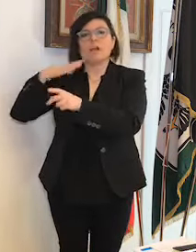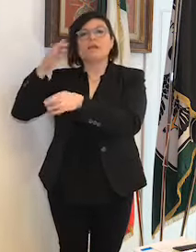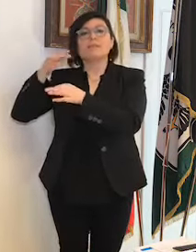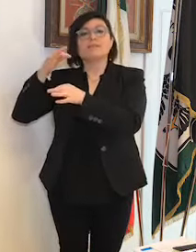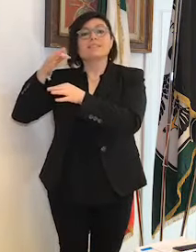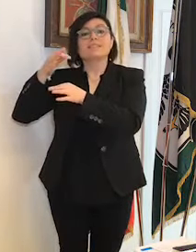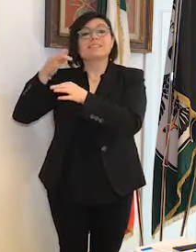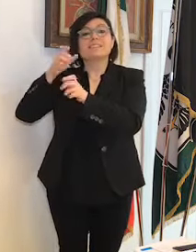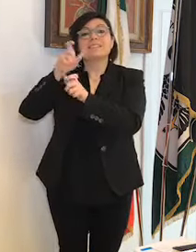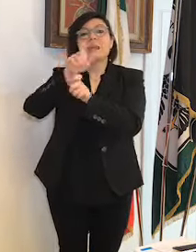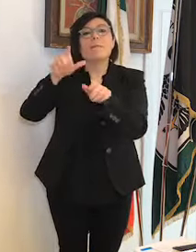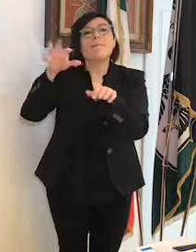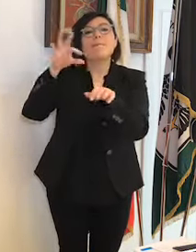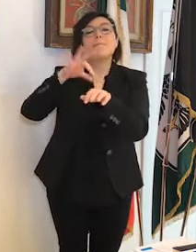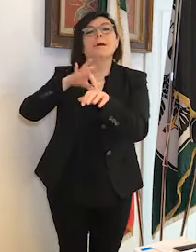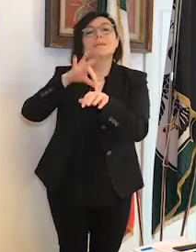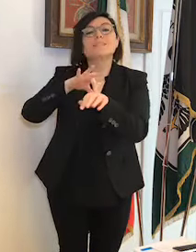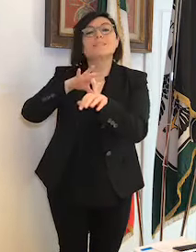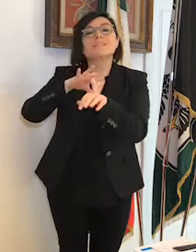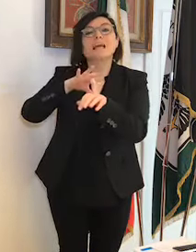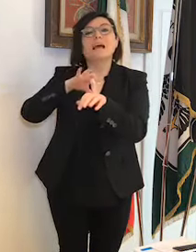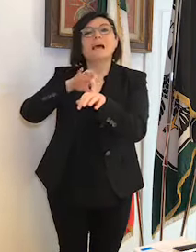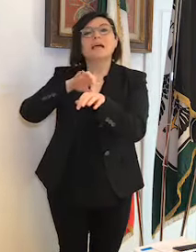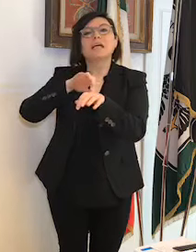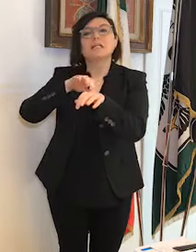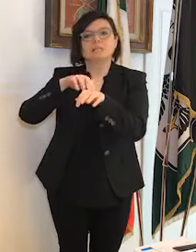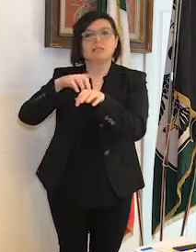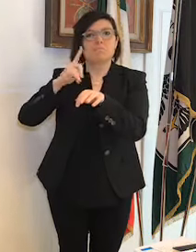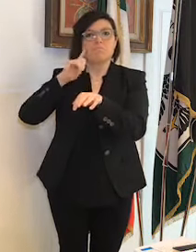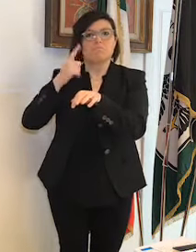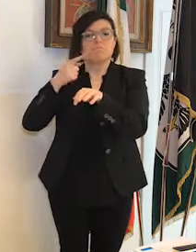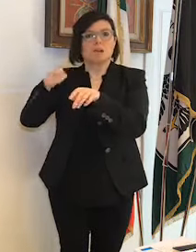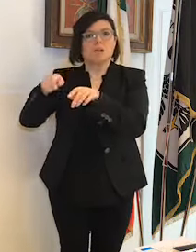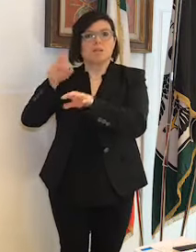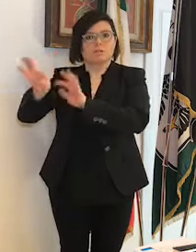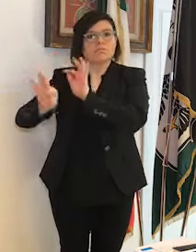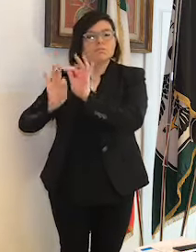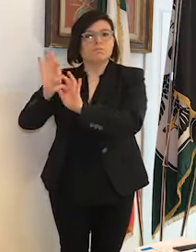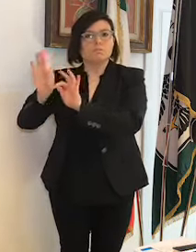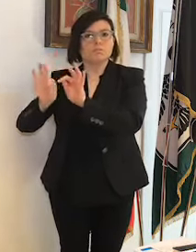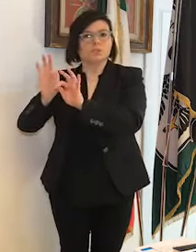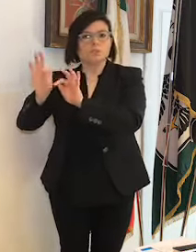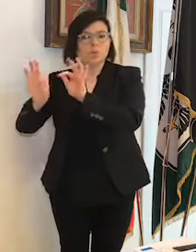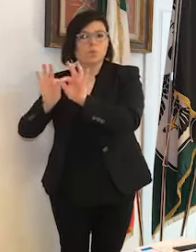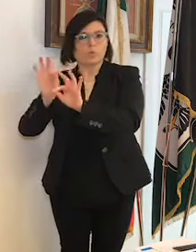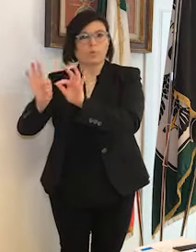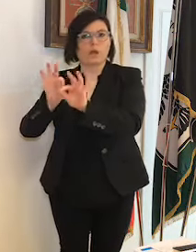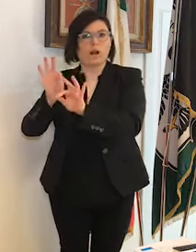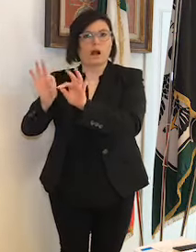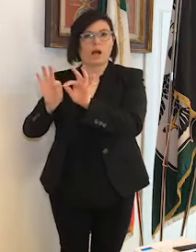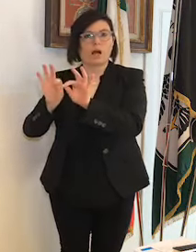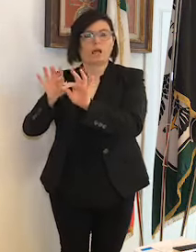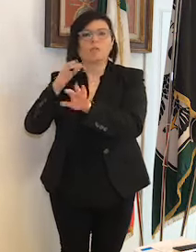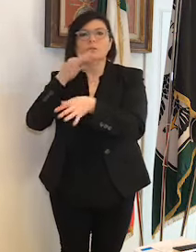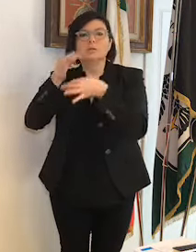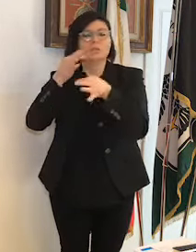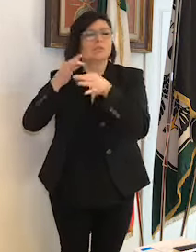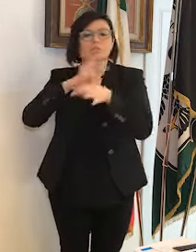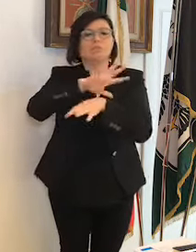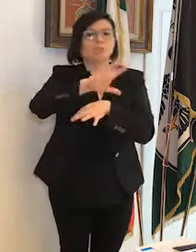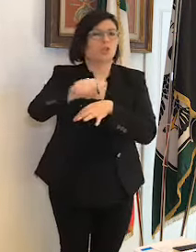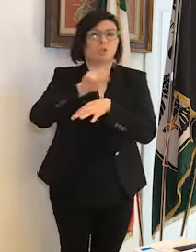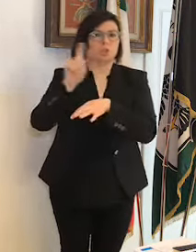pazienti, che non significa effettuare degli scippi